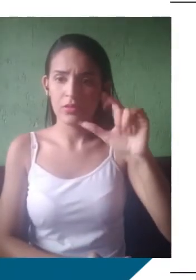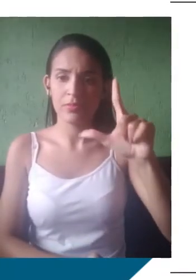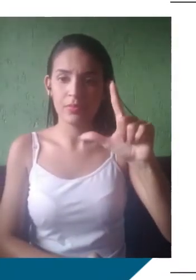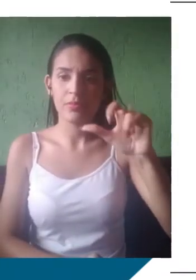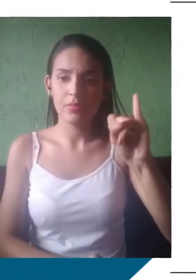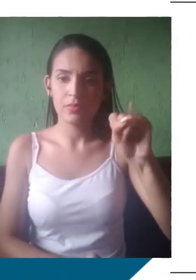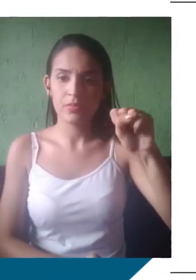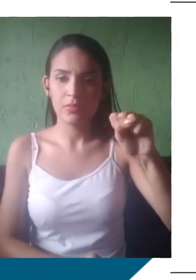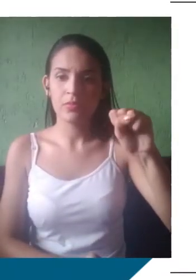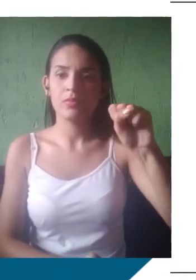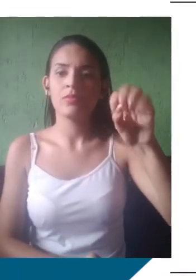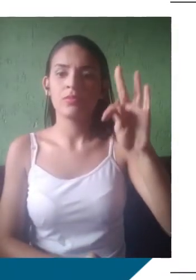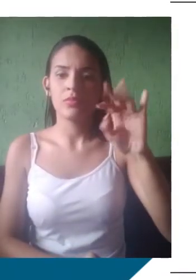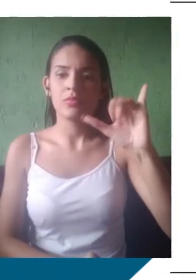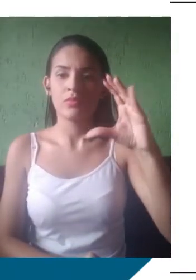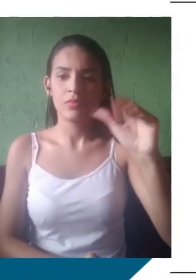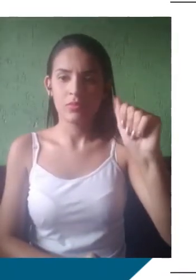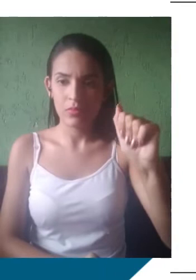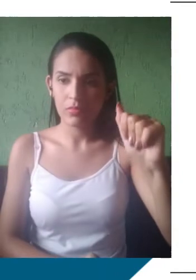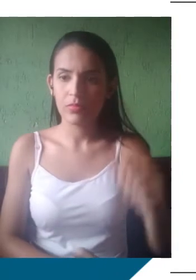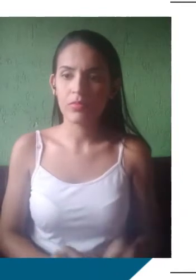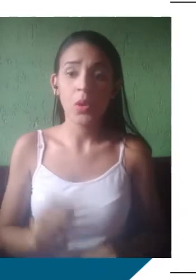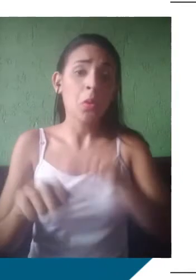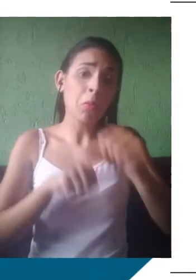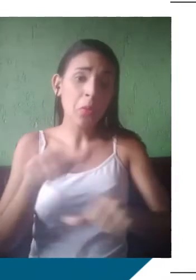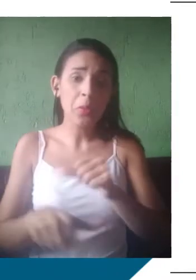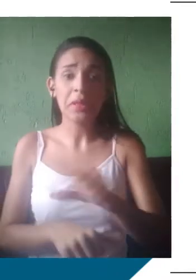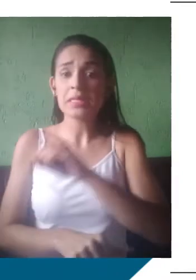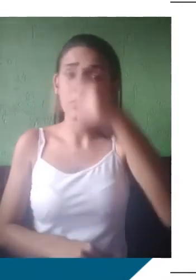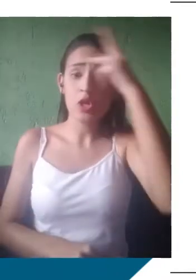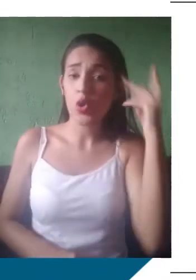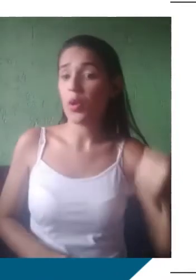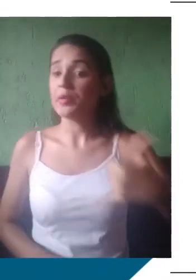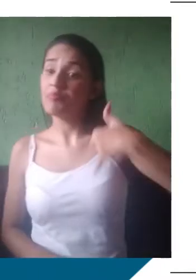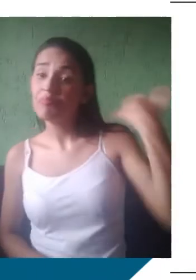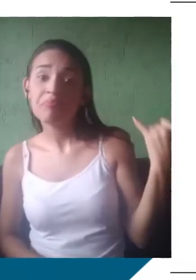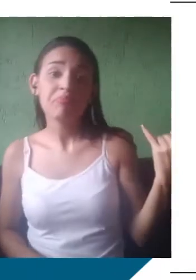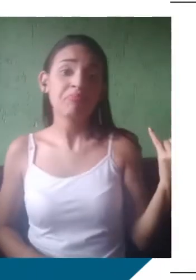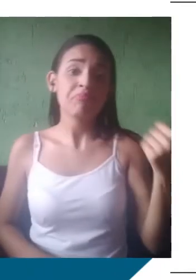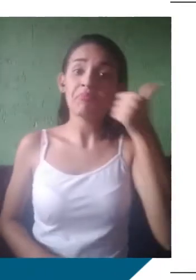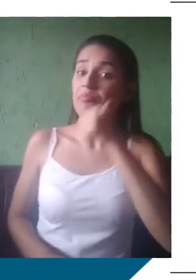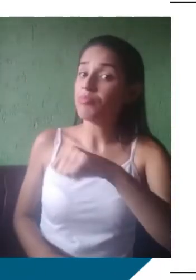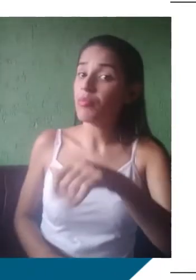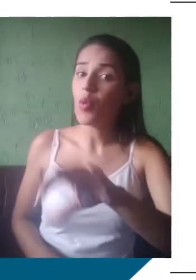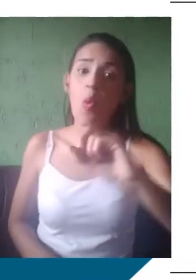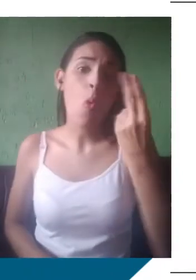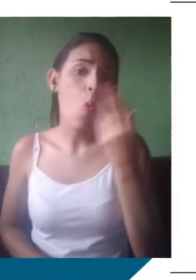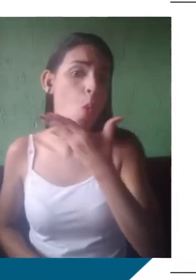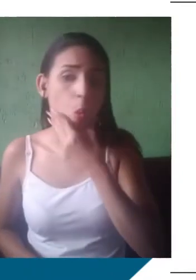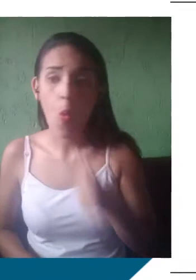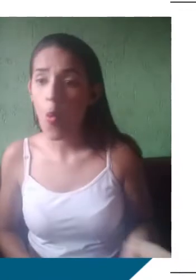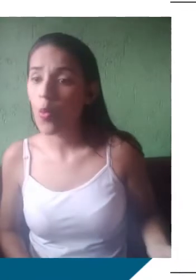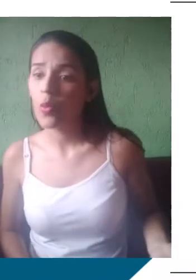gênero, lugar social, se é estudante, se é professor, se é pai ou filho, se é pastor, se são os fiéis, né?